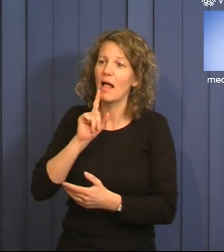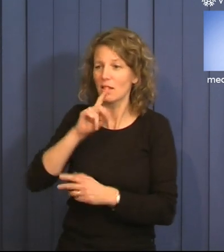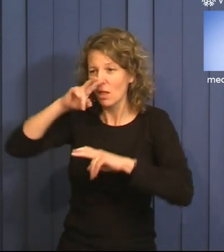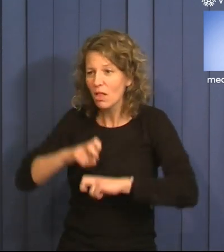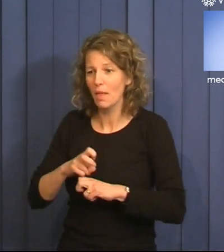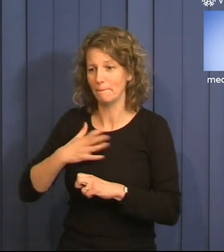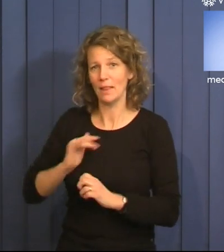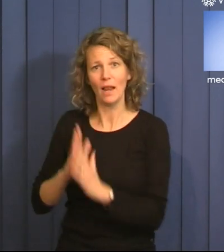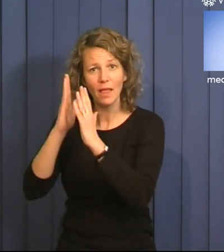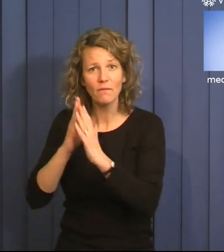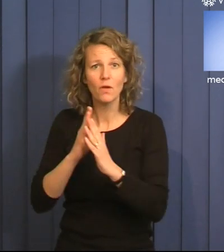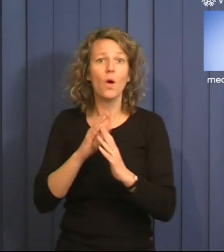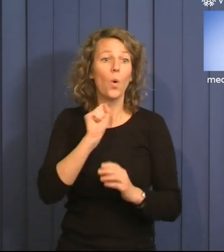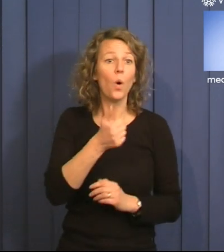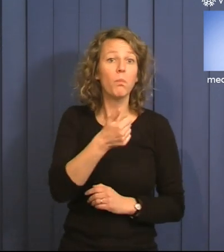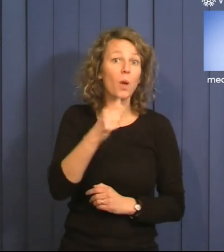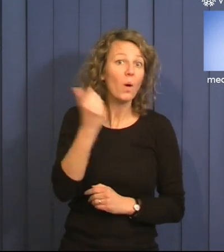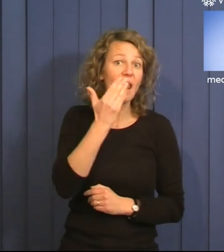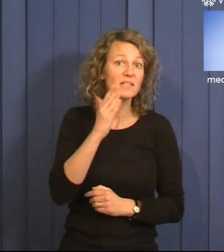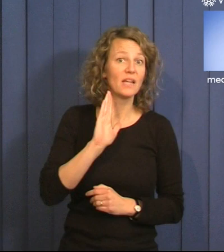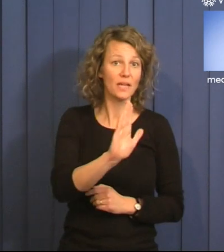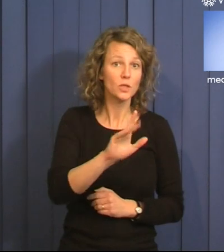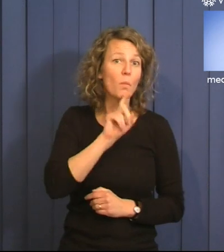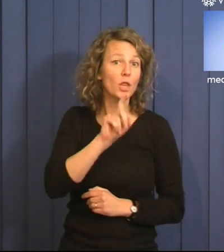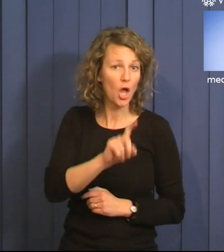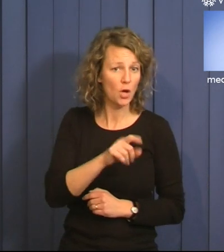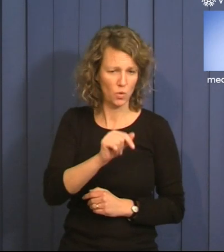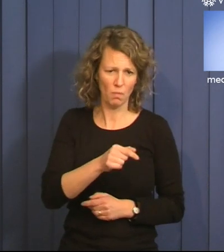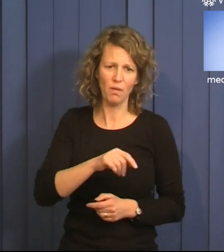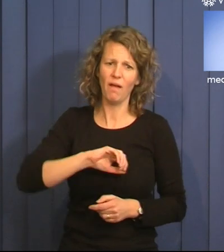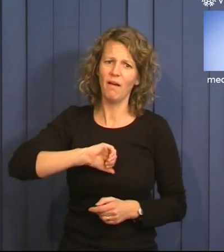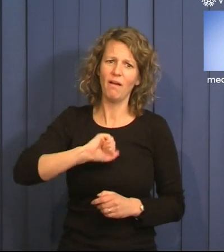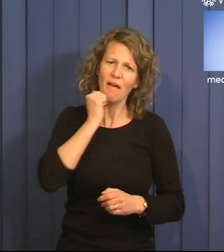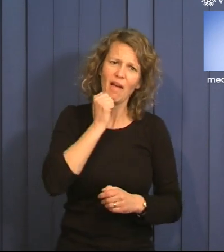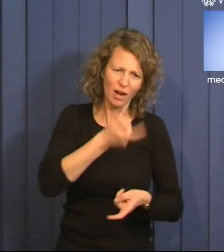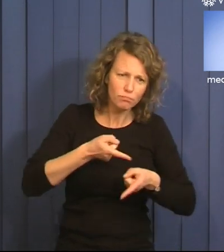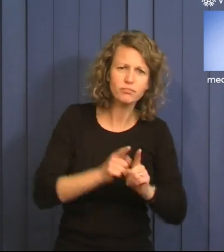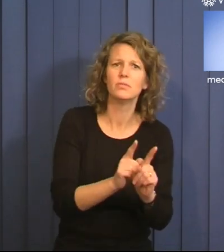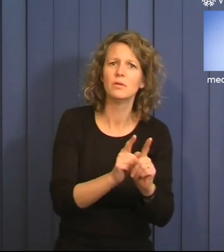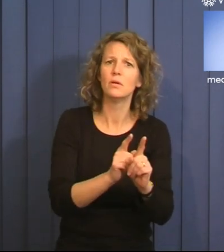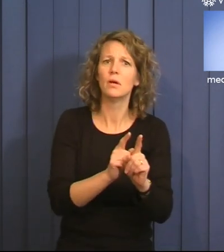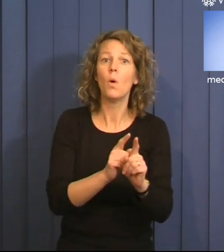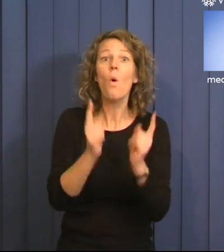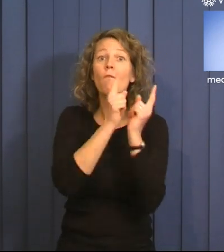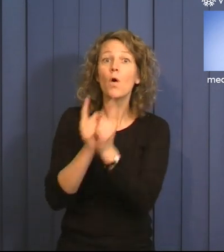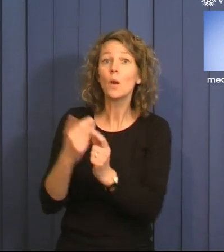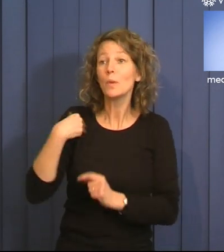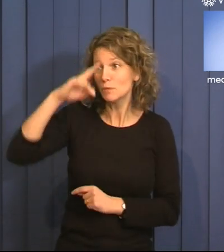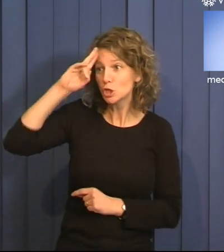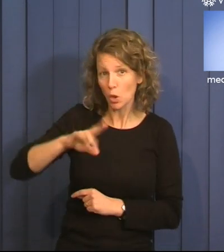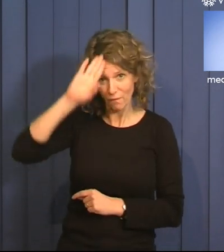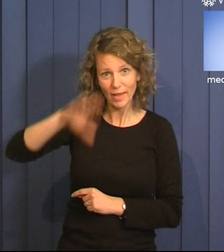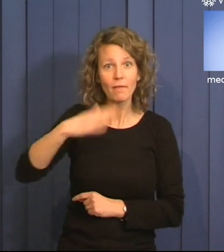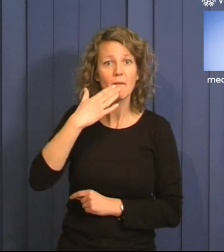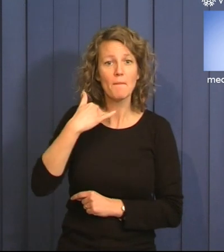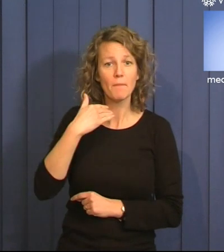bloggläsarnas kommentarer kunde vara lika taskiga som en mellanstadig mobbares. Och folk på stan visste helt plötsligt vem jag var. Blickarna